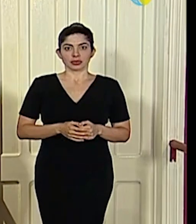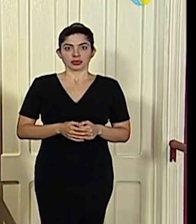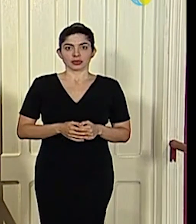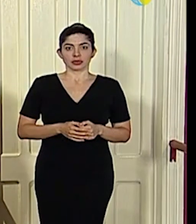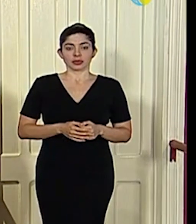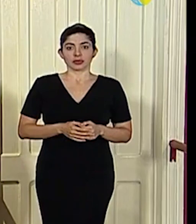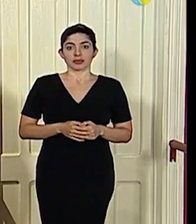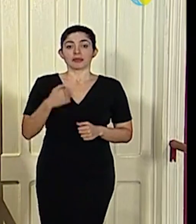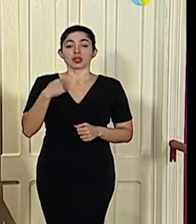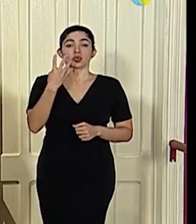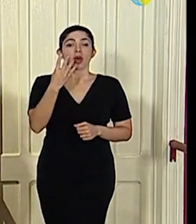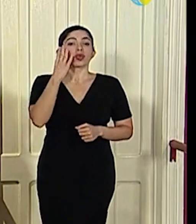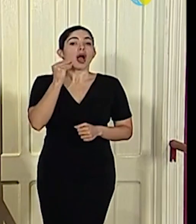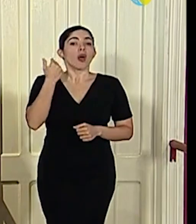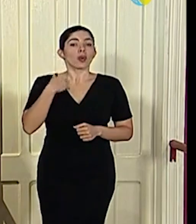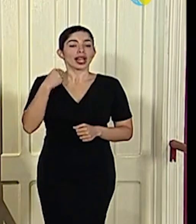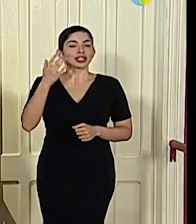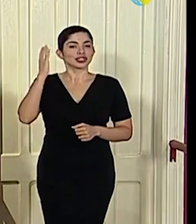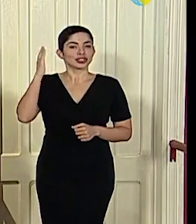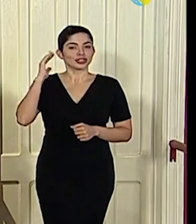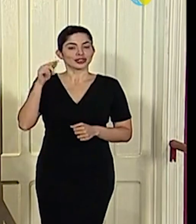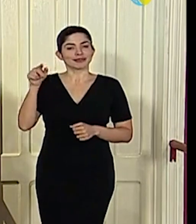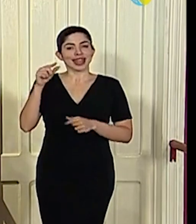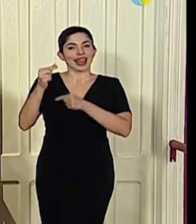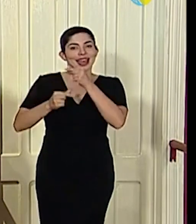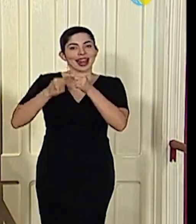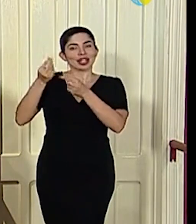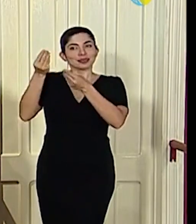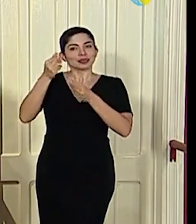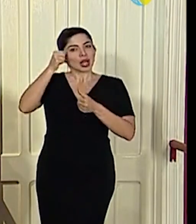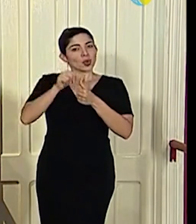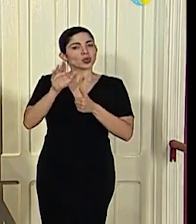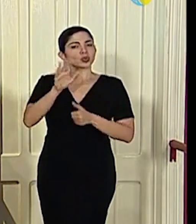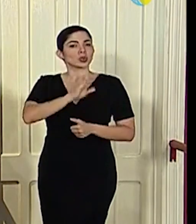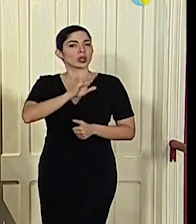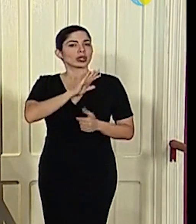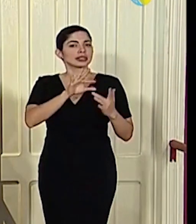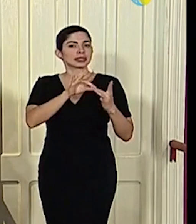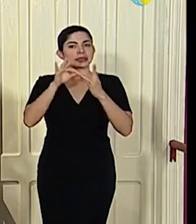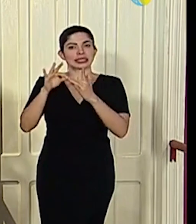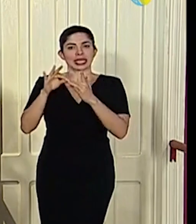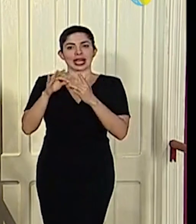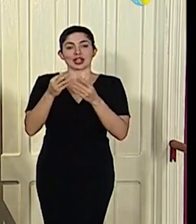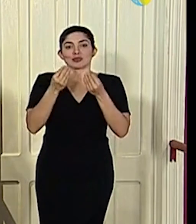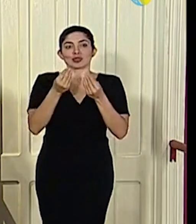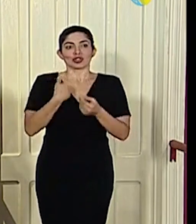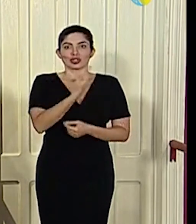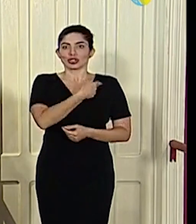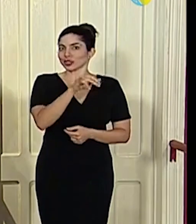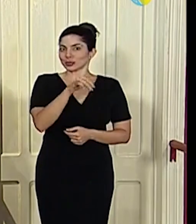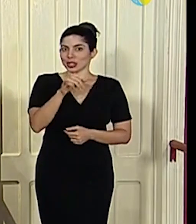Mis cuatro abuelos, que me recuerdan mucho a esa generación, tenían características muy particulares, como las de muchos de nosotros.